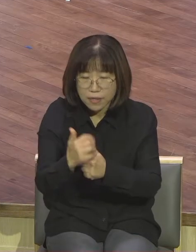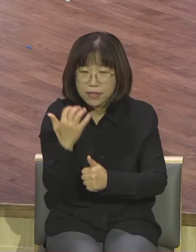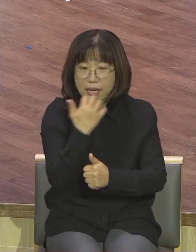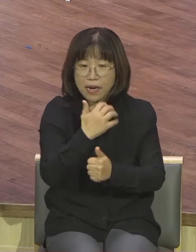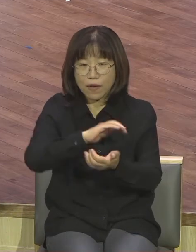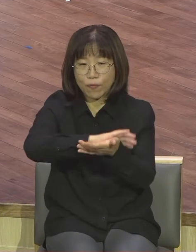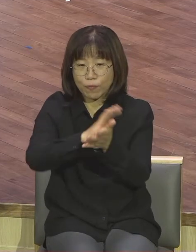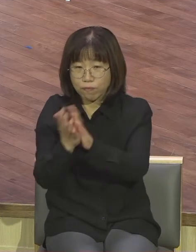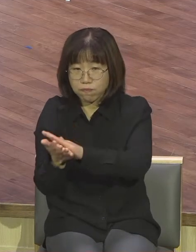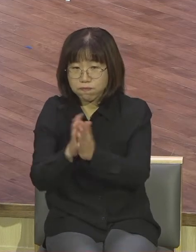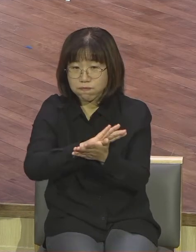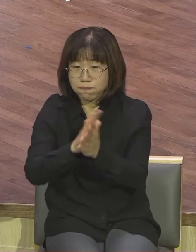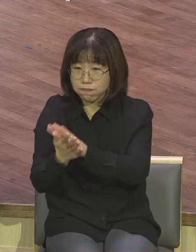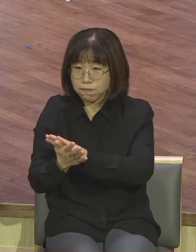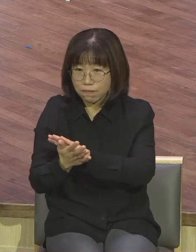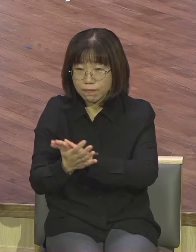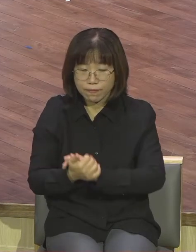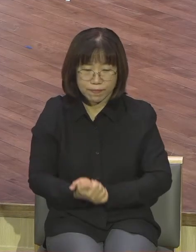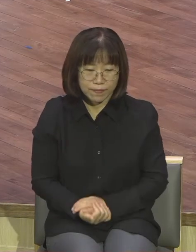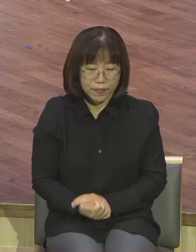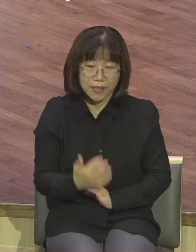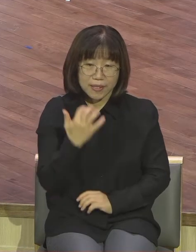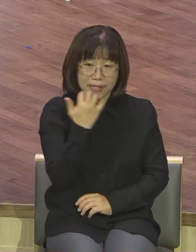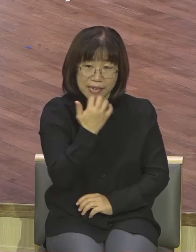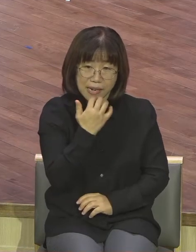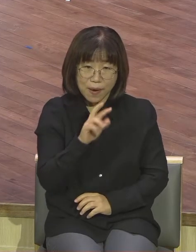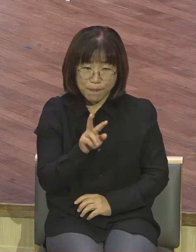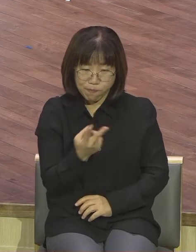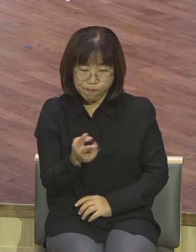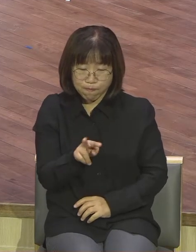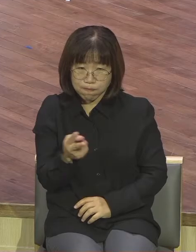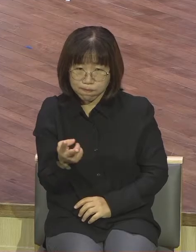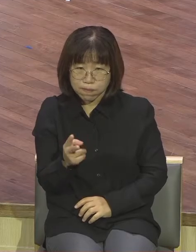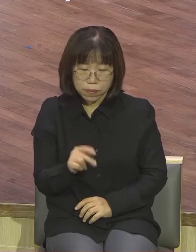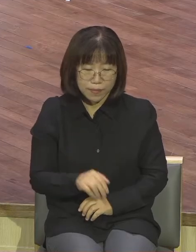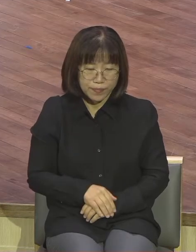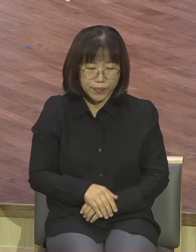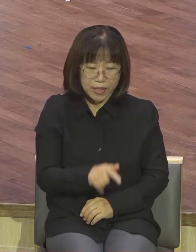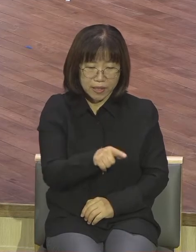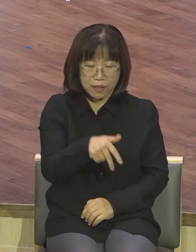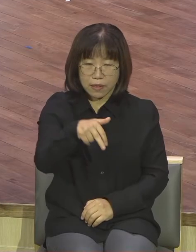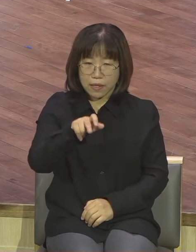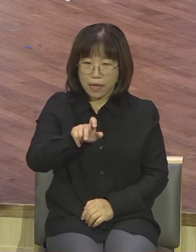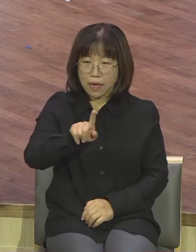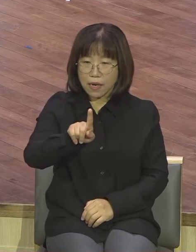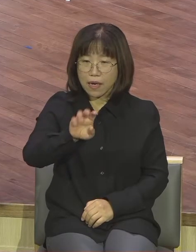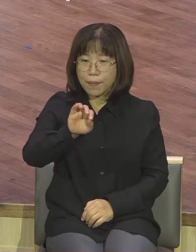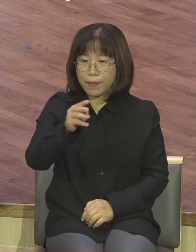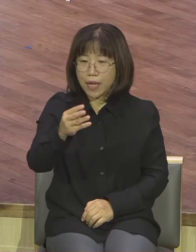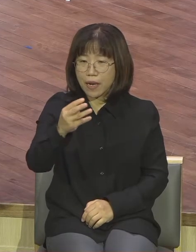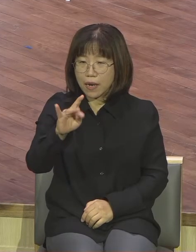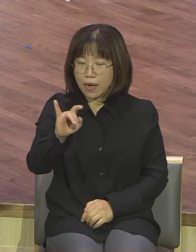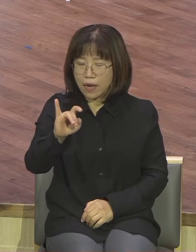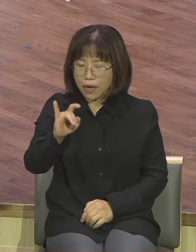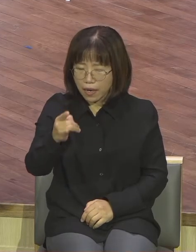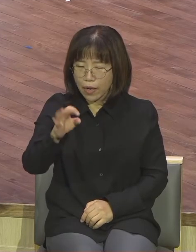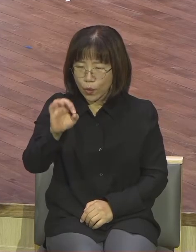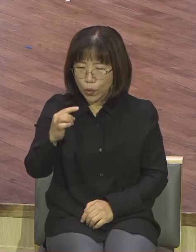그런데 그 이유를 신학자가 이렇게 진단했습니다 카멜리온은 그 안에 환경